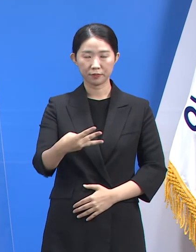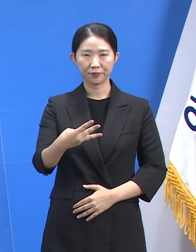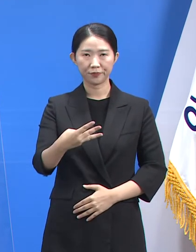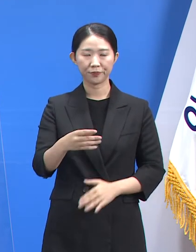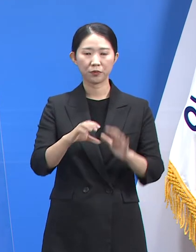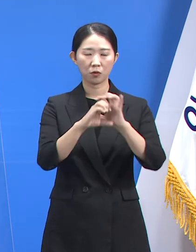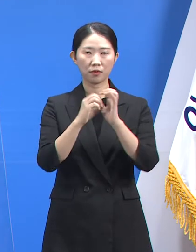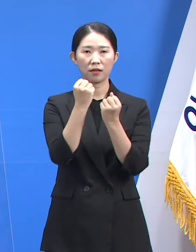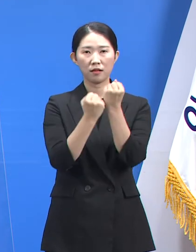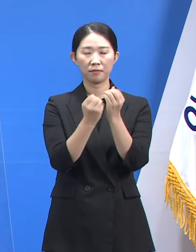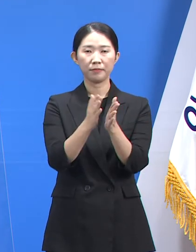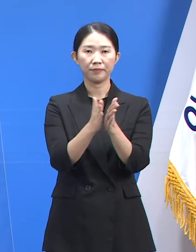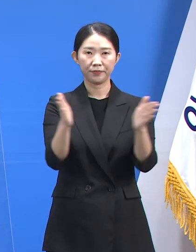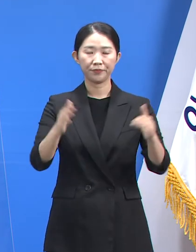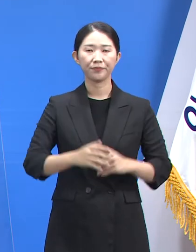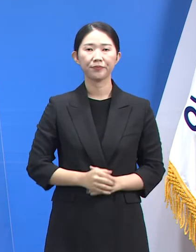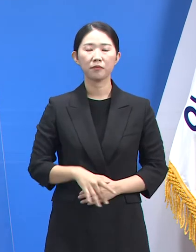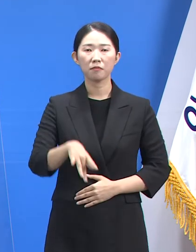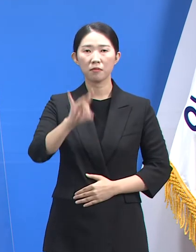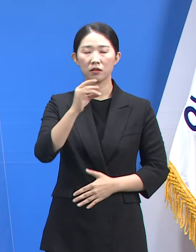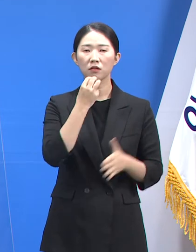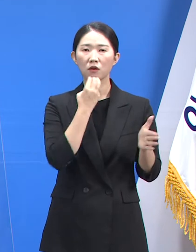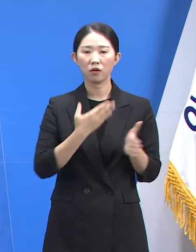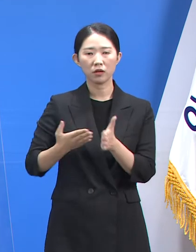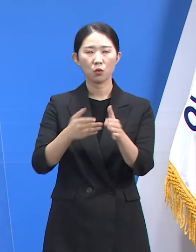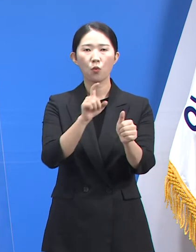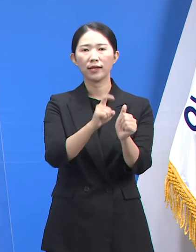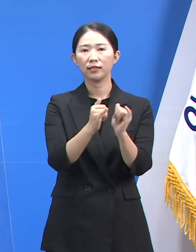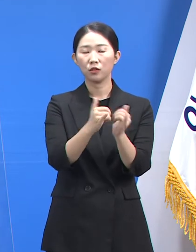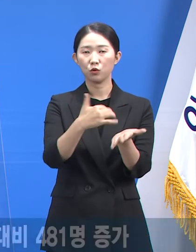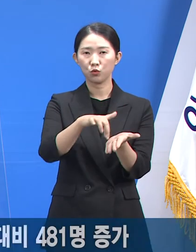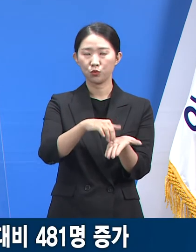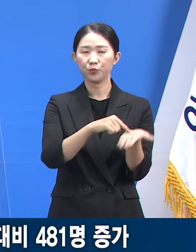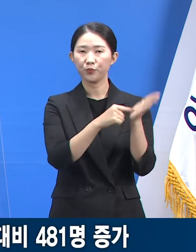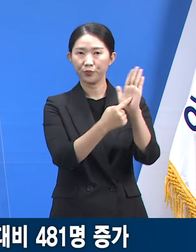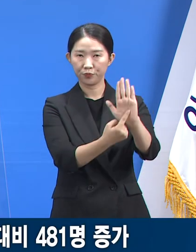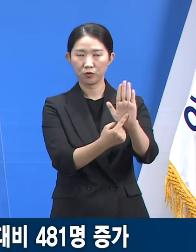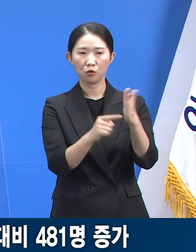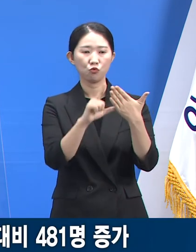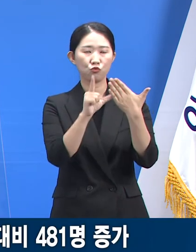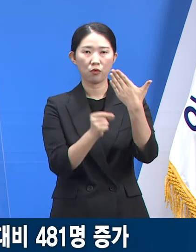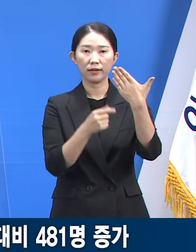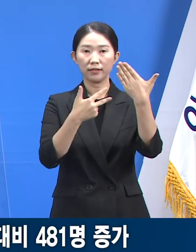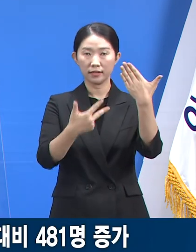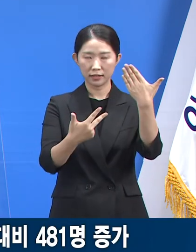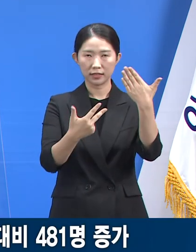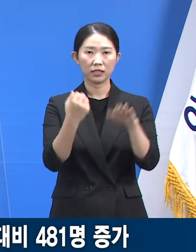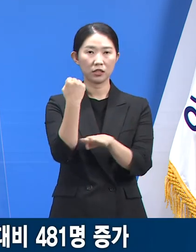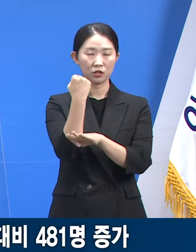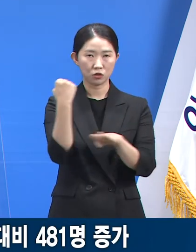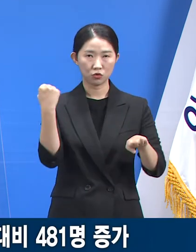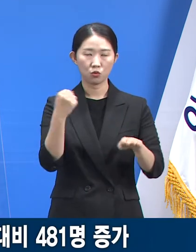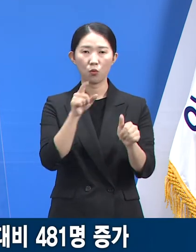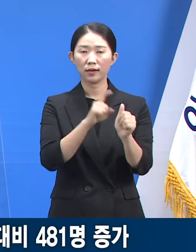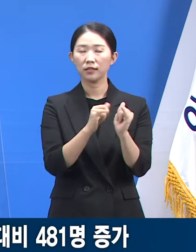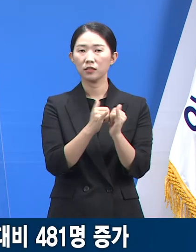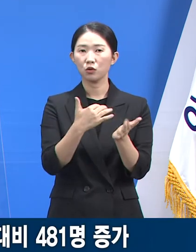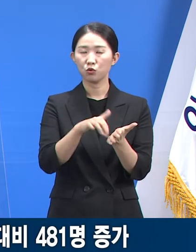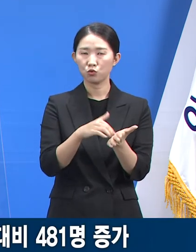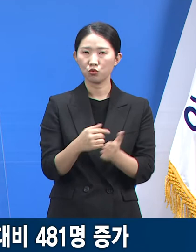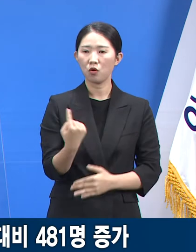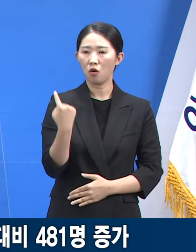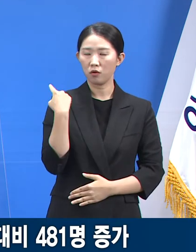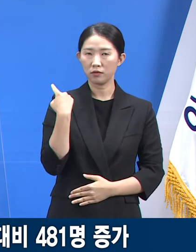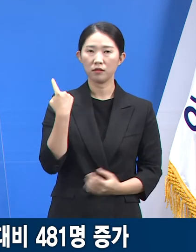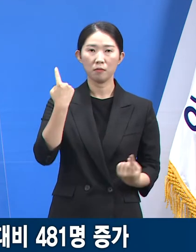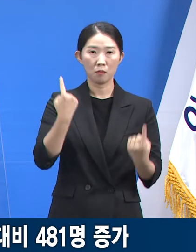시작하겠습니다. 먼저 경기도 확진자 발생 현황입니다. 9월 7일 0시 기준 경기도 확진자 수는 전일 오전 0시